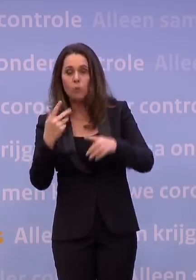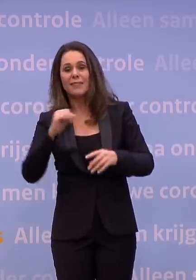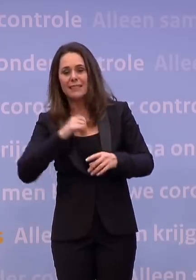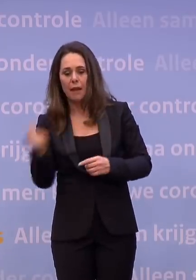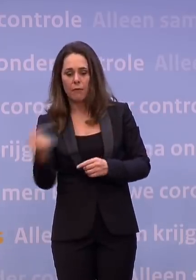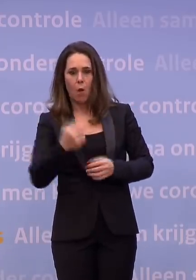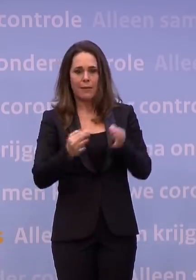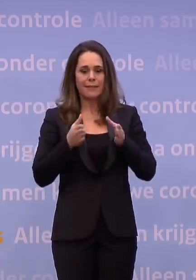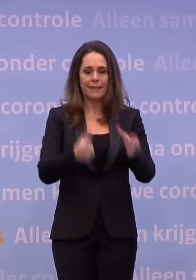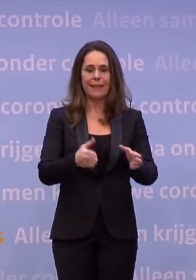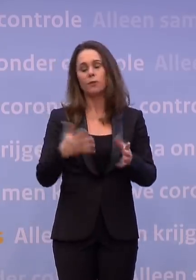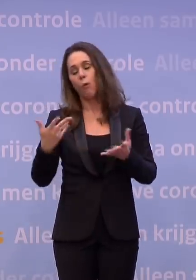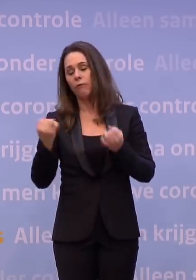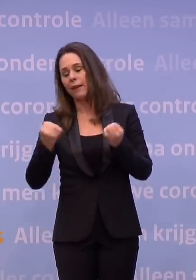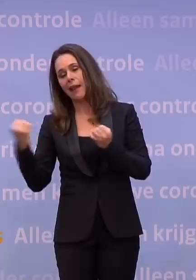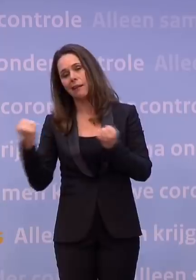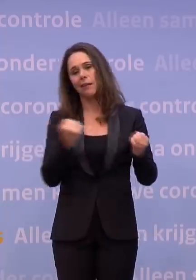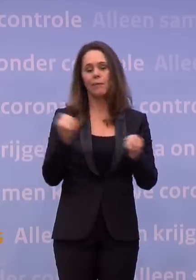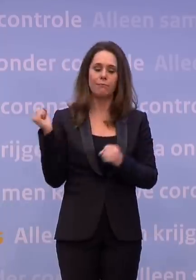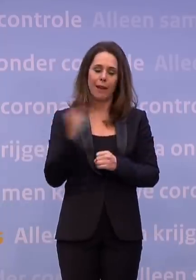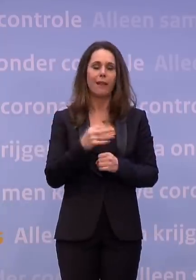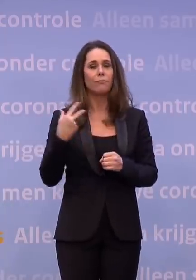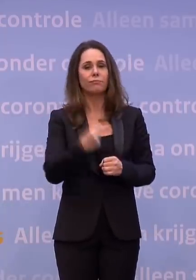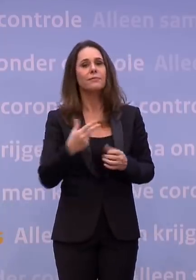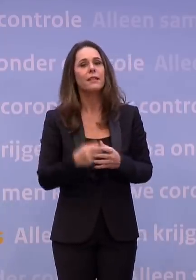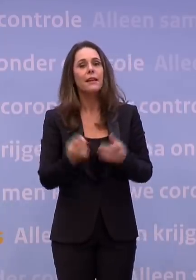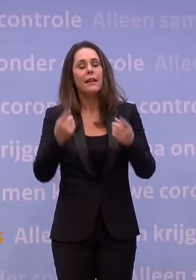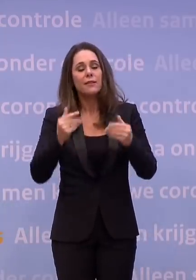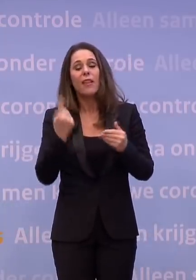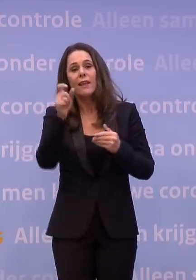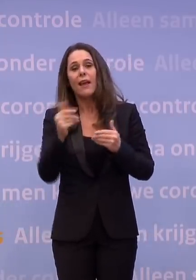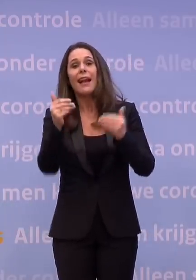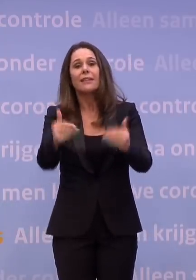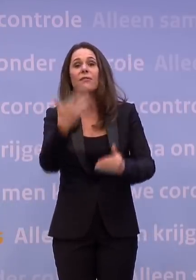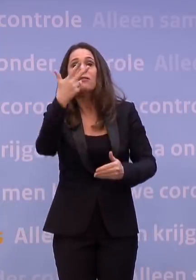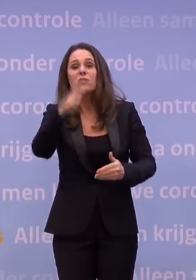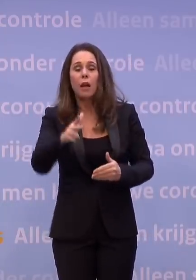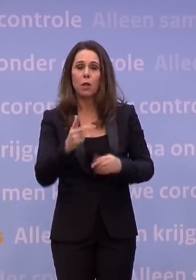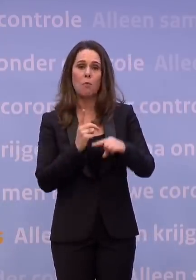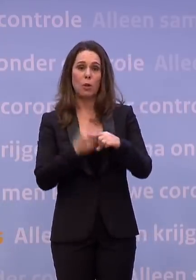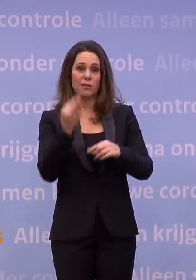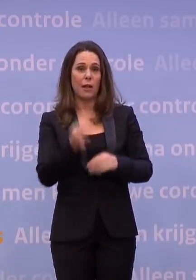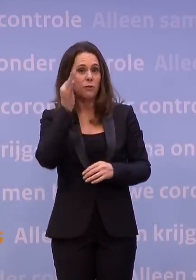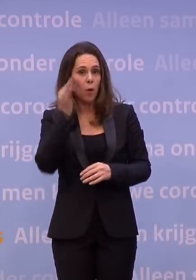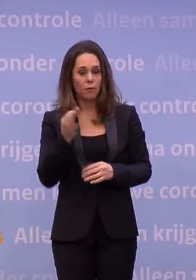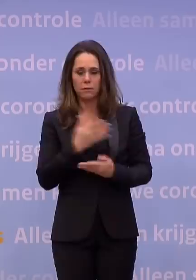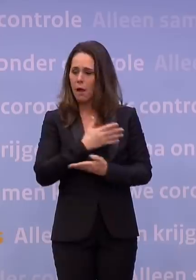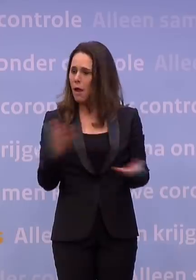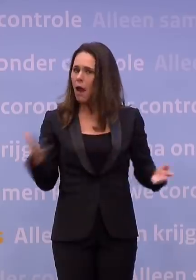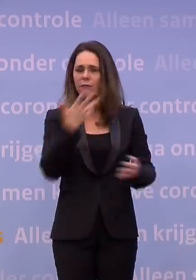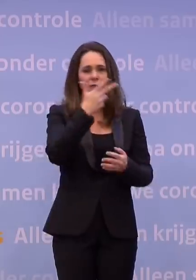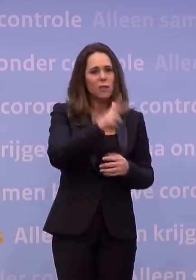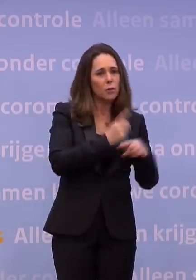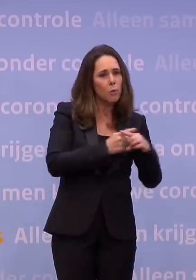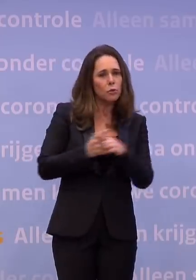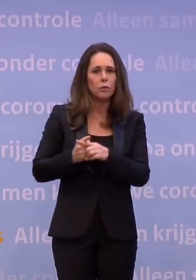teststraat kunnen komen of zich kunnen laten rijden. En liefst een week later de vijfentachtig-plussers die thuis wonen. Ja, en als je toch alle vijfentachtig-plussers en alle mensen